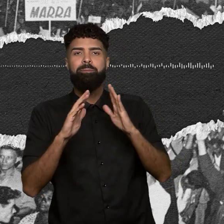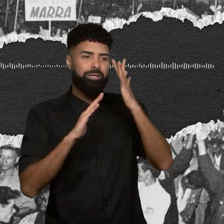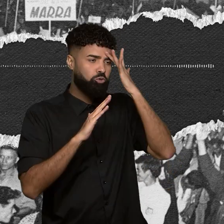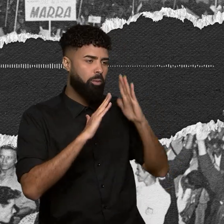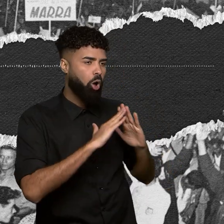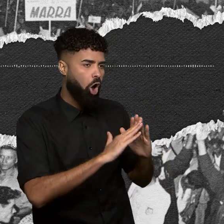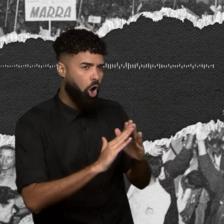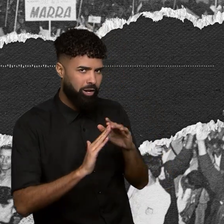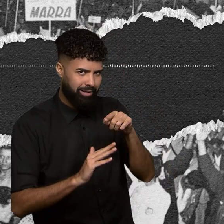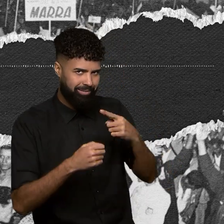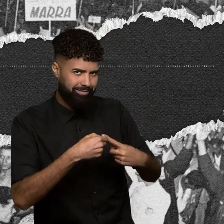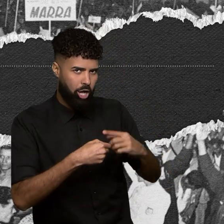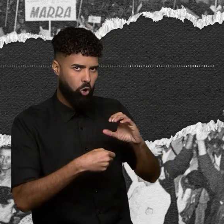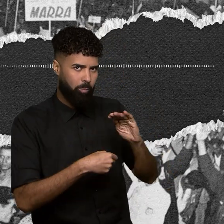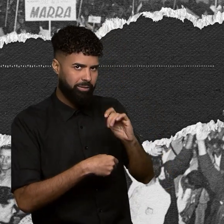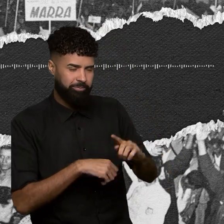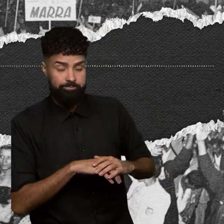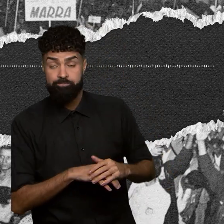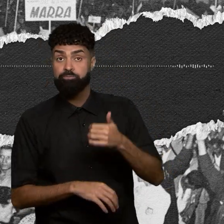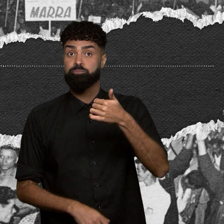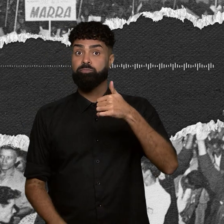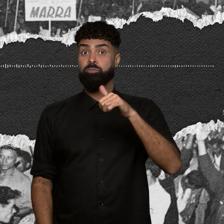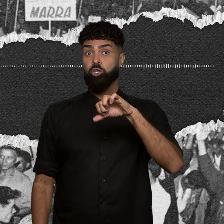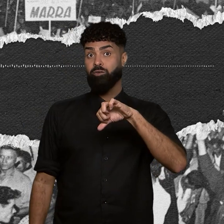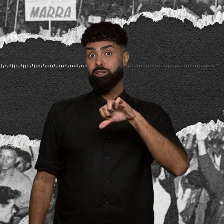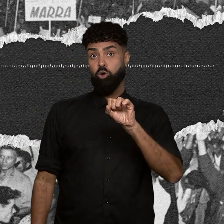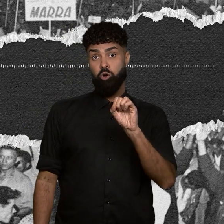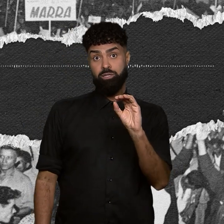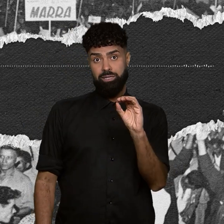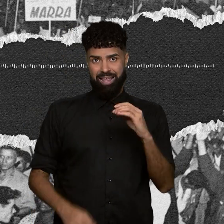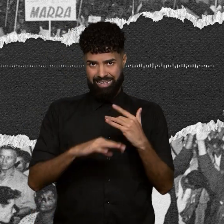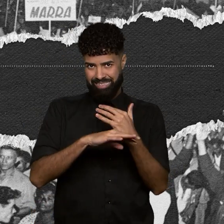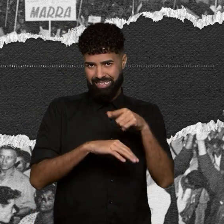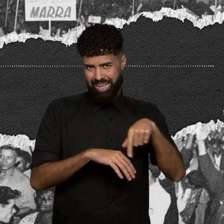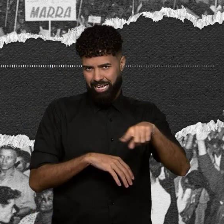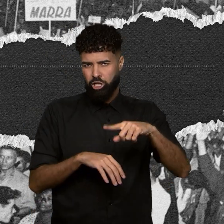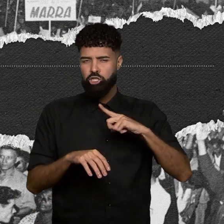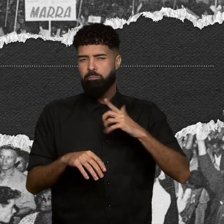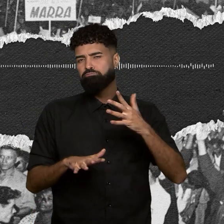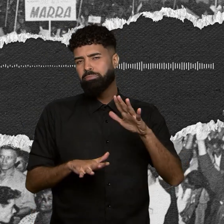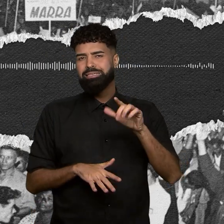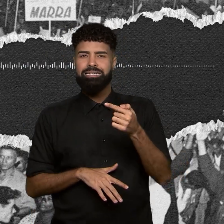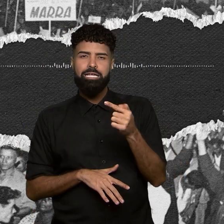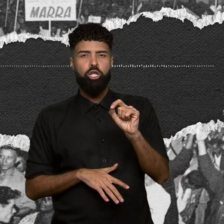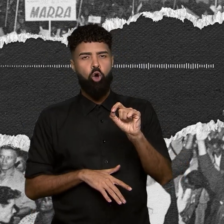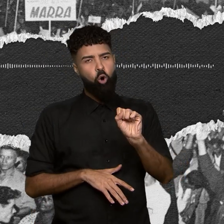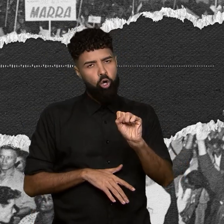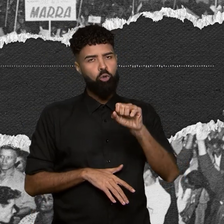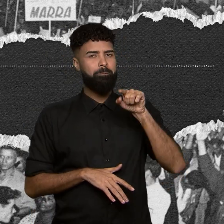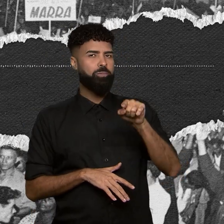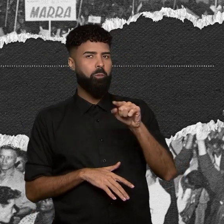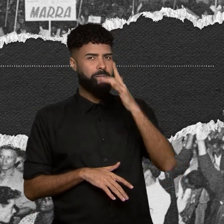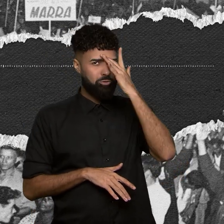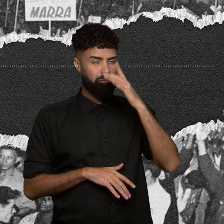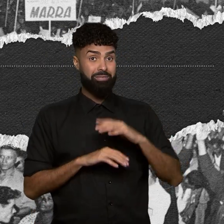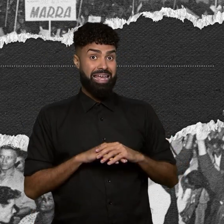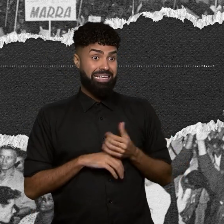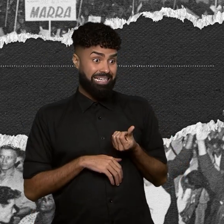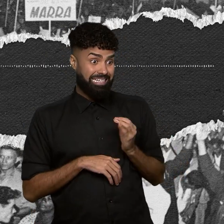1980, a cidade tinha pouco mais de 78 mil habitantes. 60% vinham de fora, como do